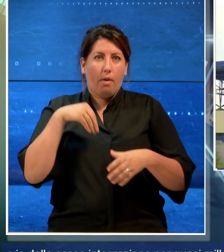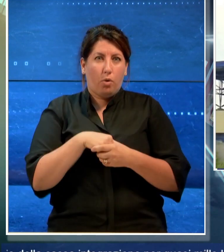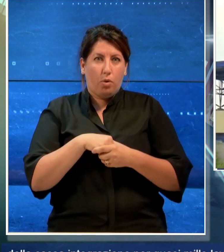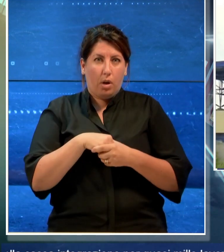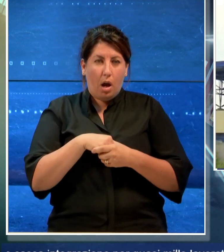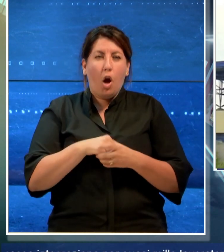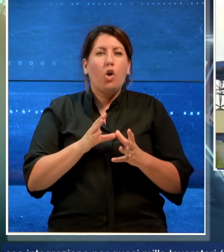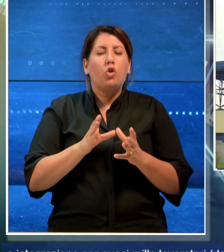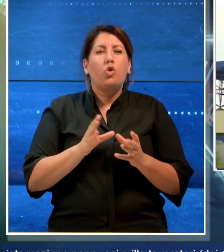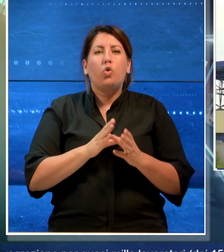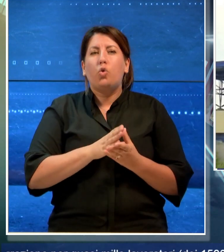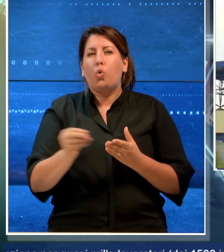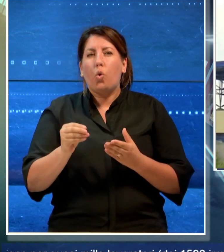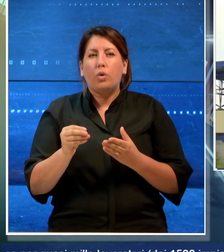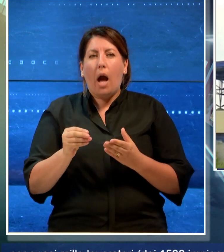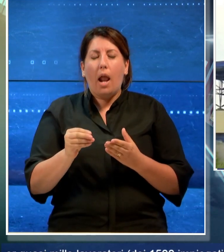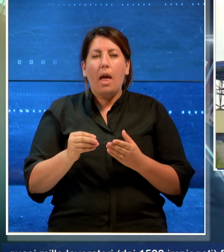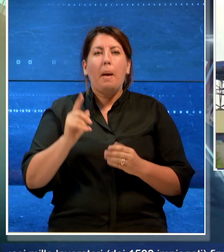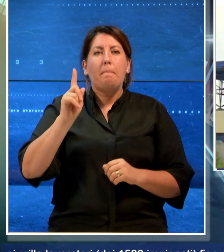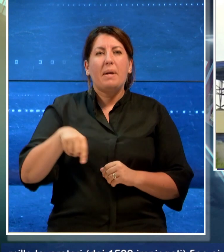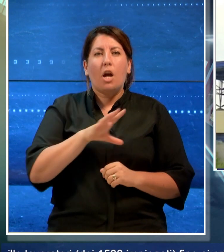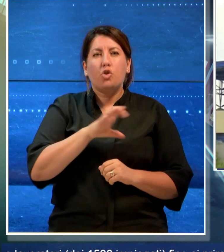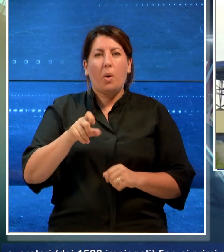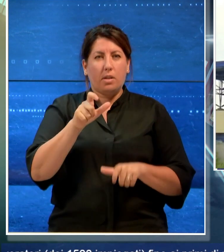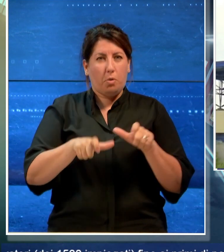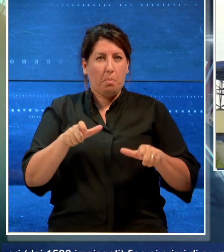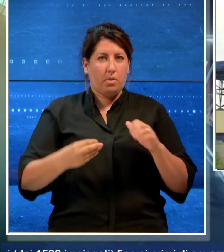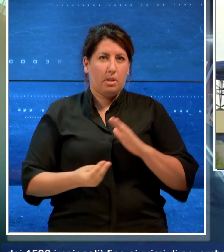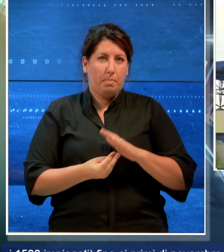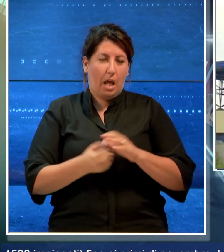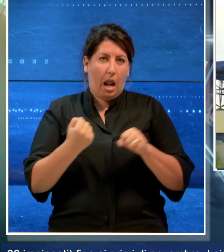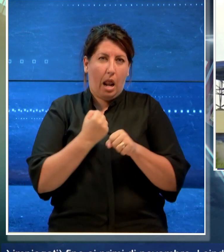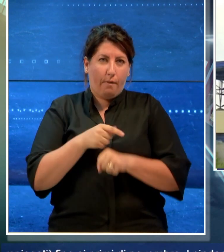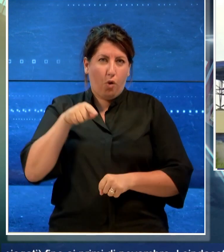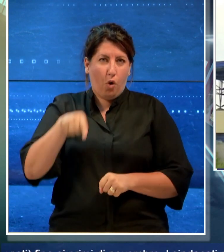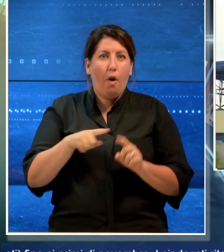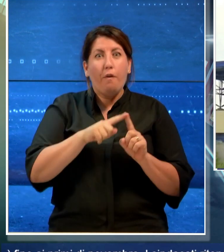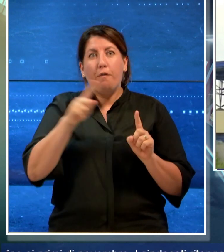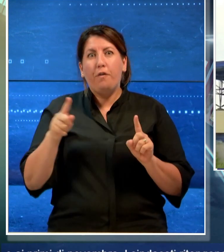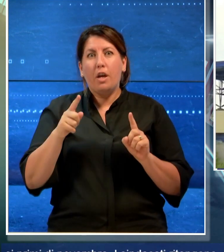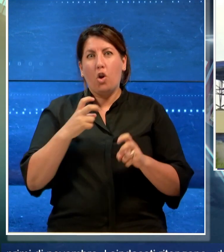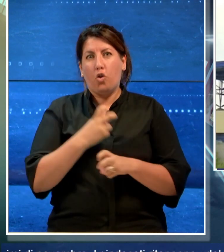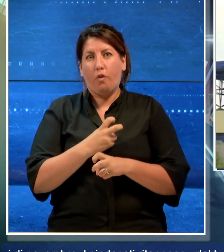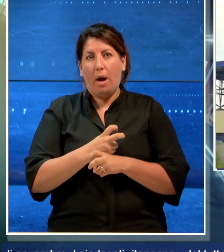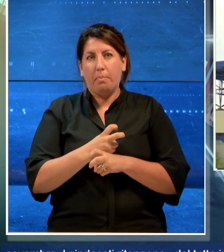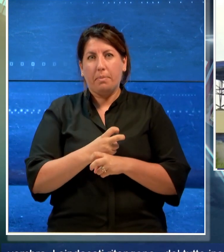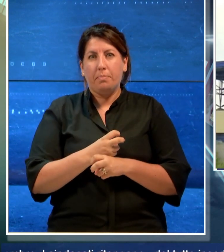impiegati, fino ai primi di novembre. I sindacati ritengono del tutto